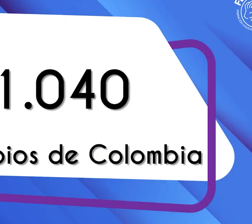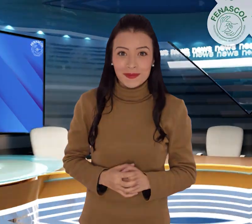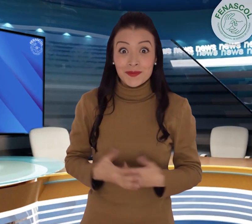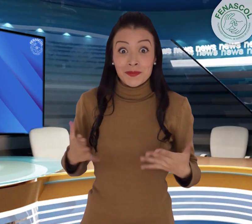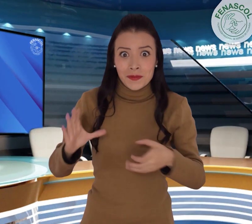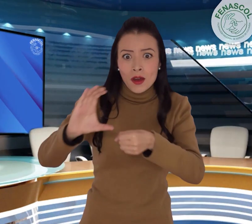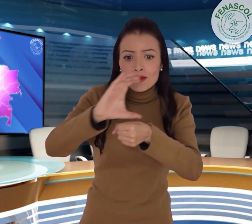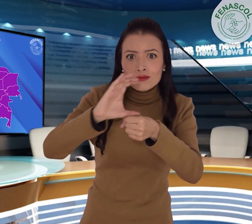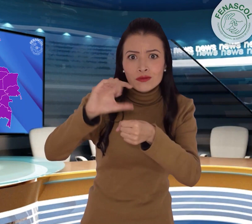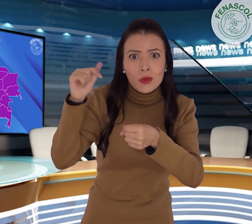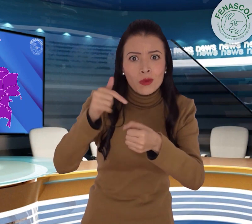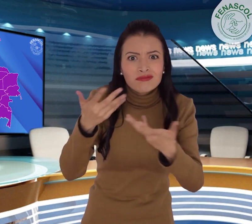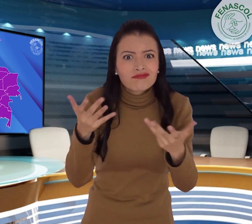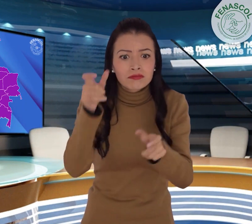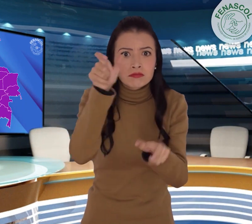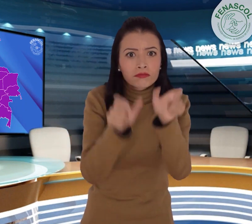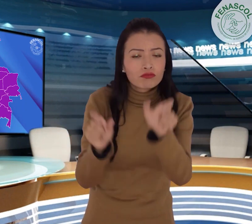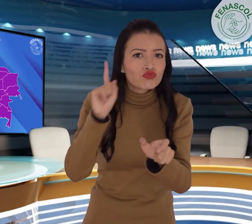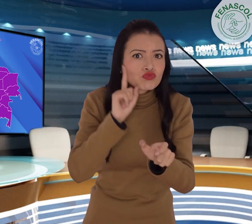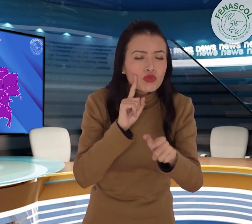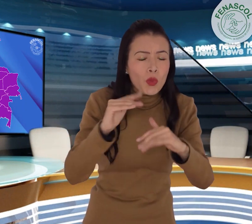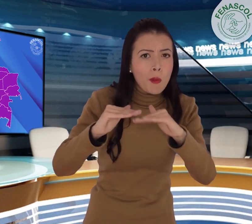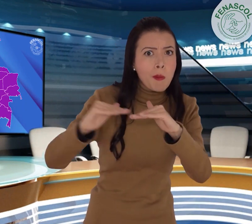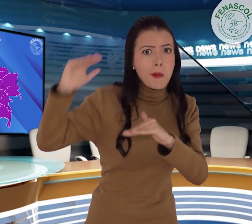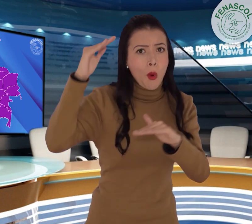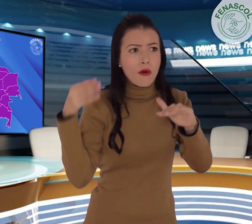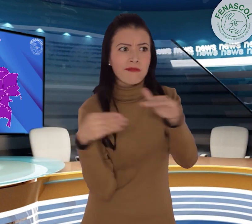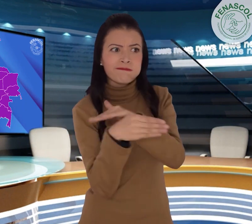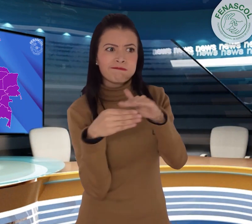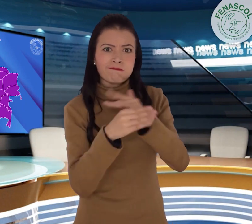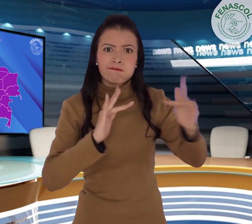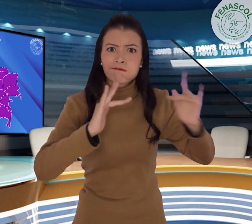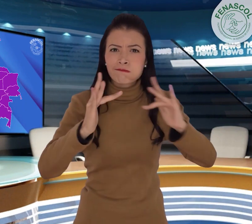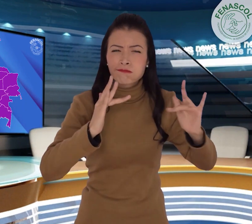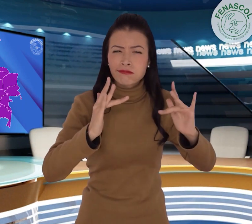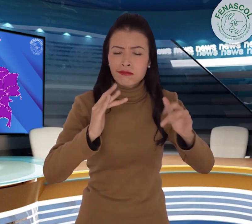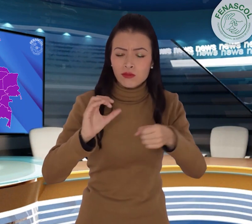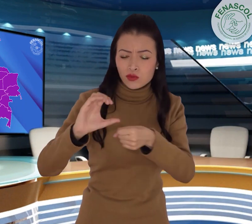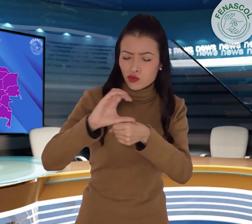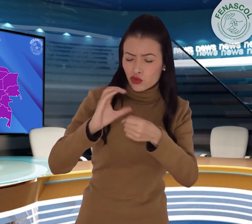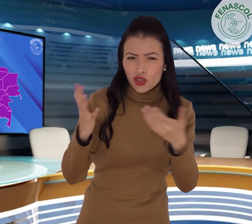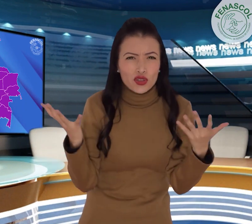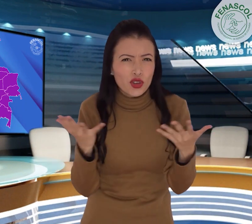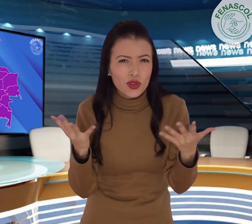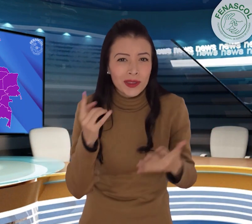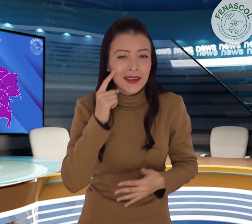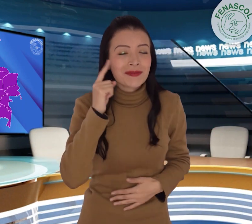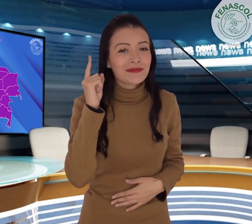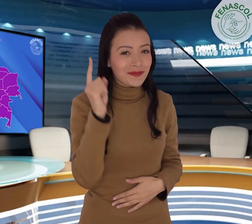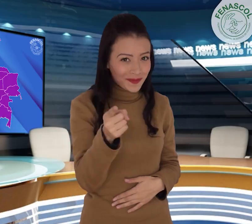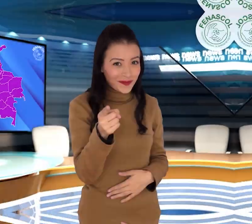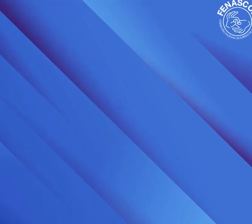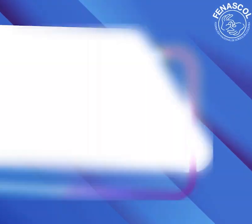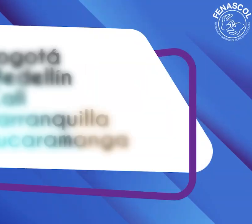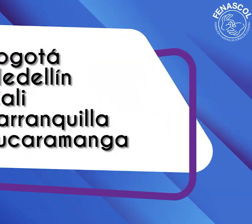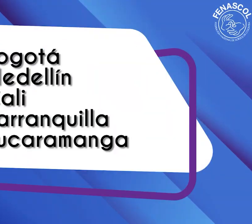Ahora conozcamos las ciudades en las cuales tenemos más ingresos a Centro de Relevo por parte de nuestros usuarios. Y las ciudades son